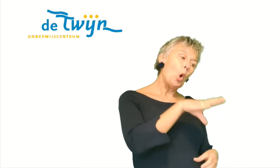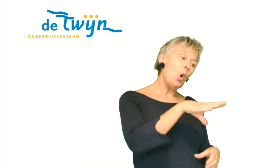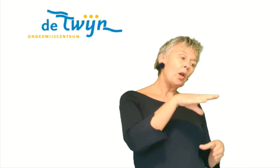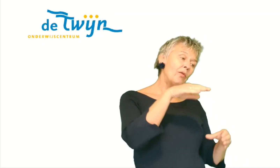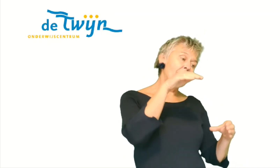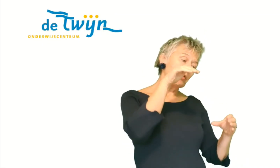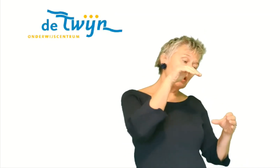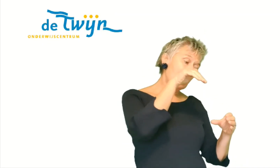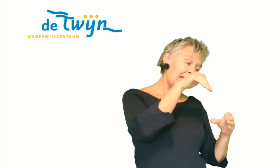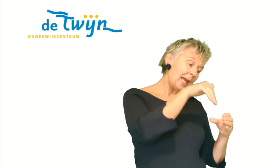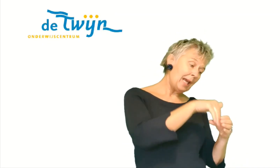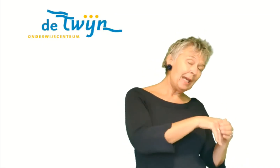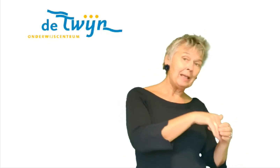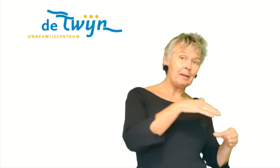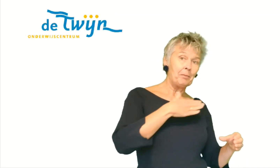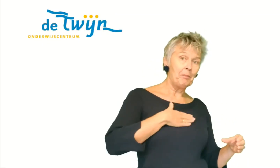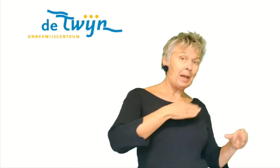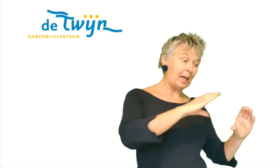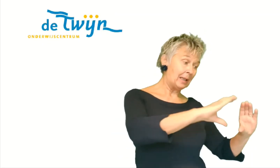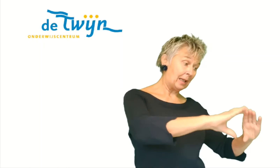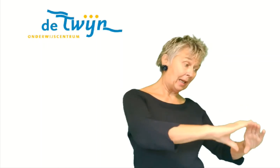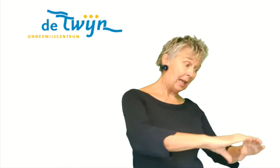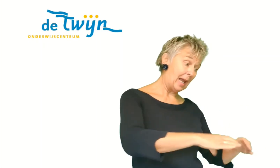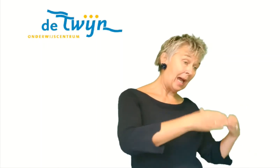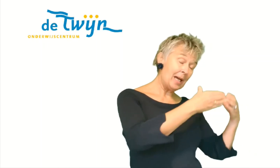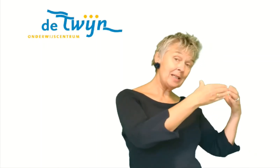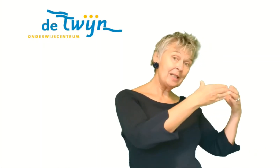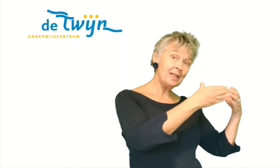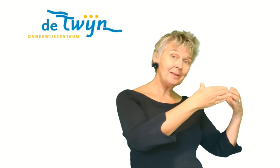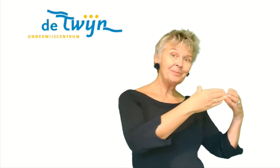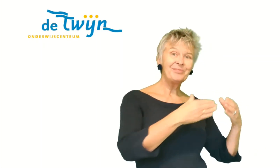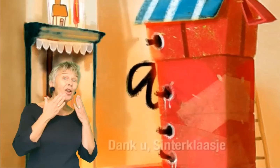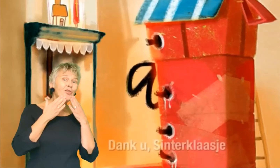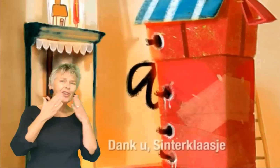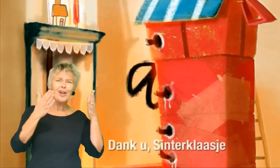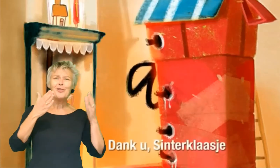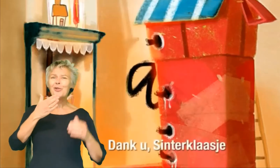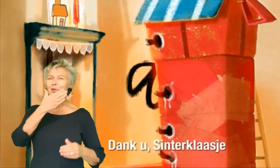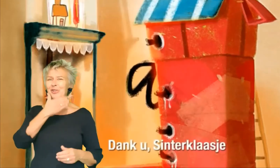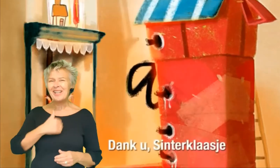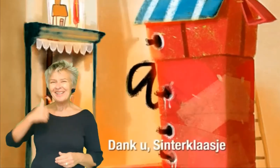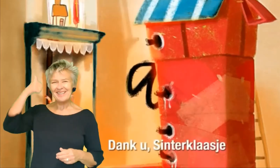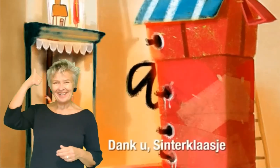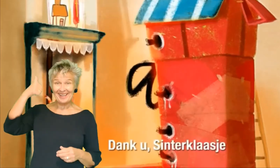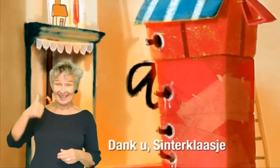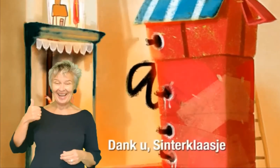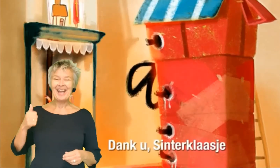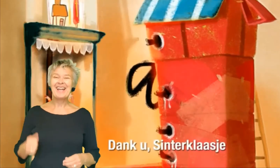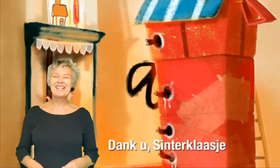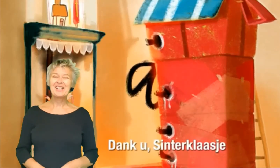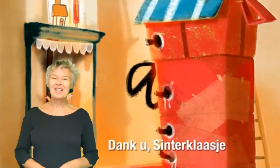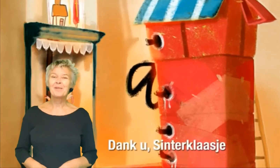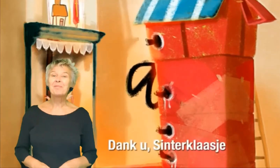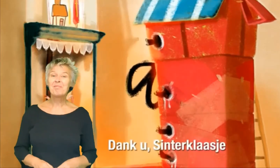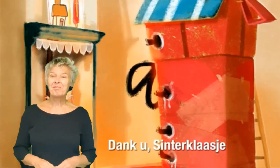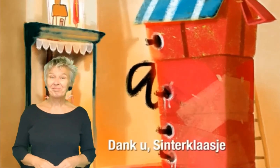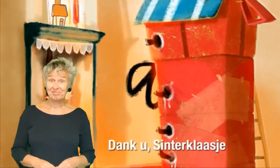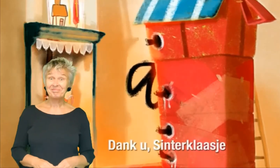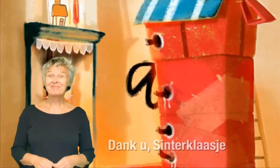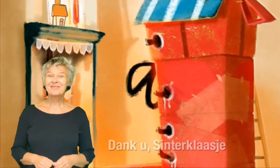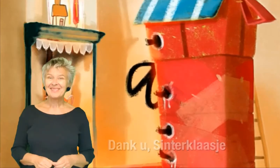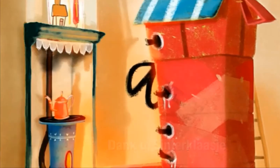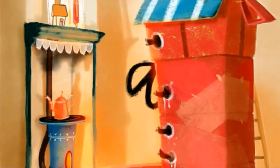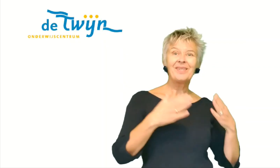Gooi wat in m'n laarsje. Dank u, Sinterklaasje.